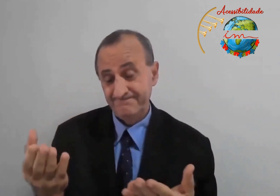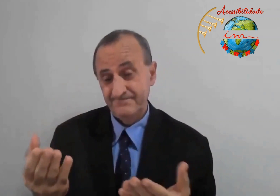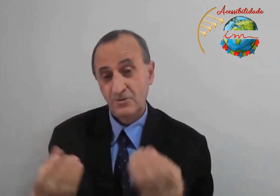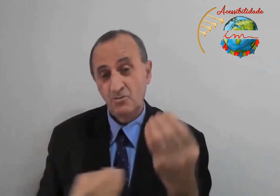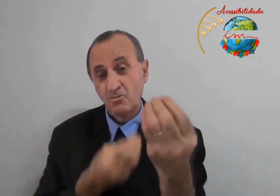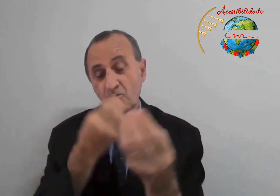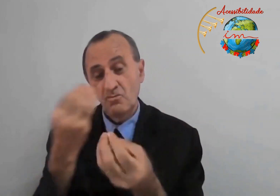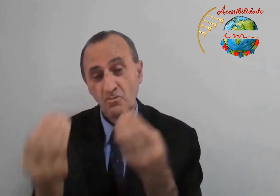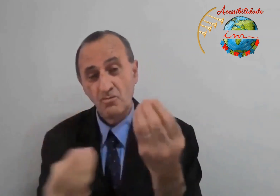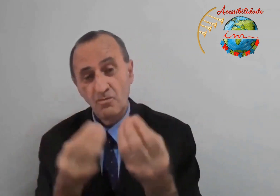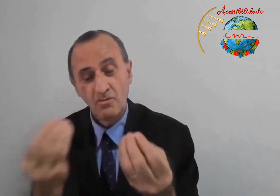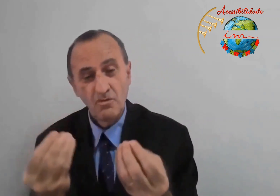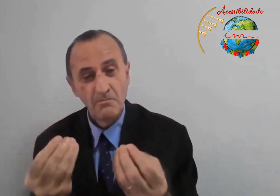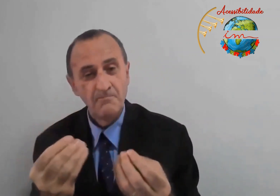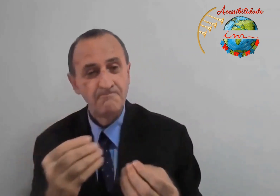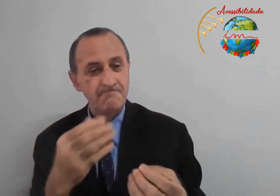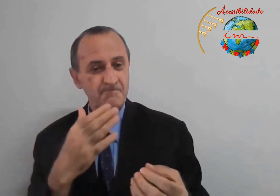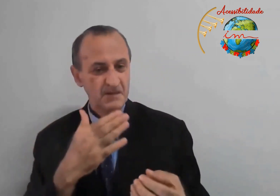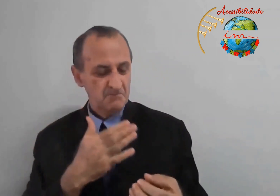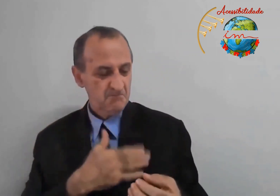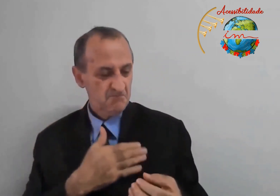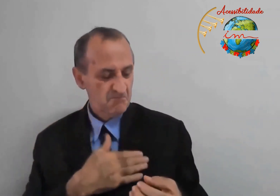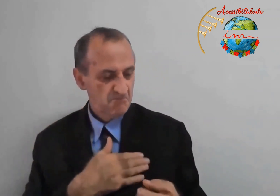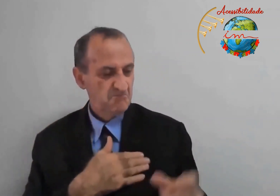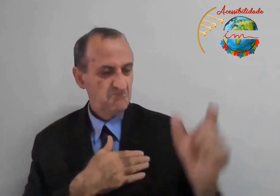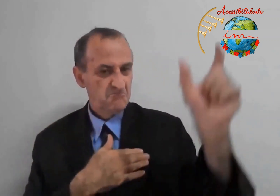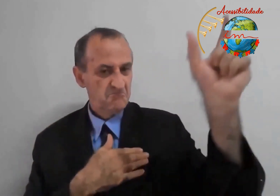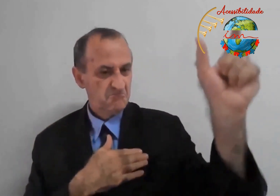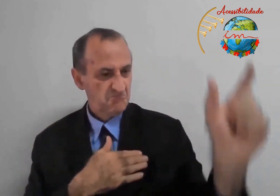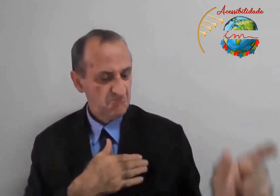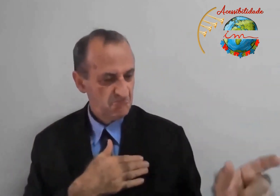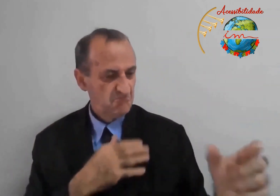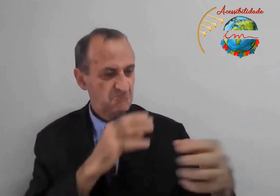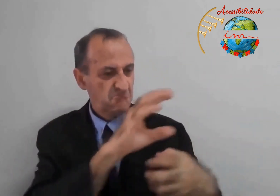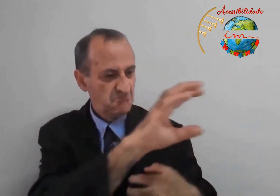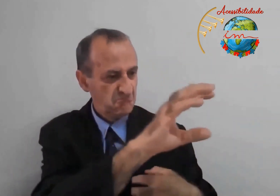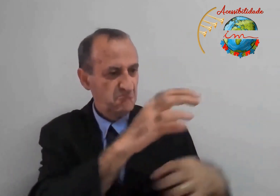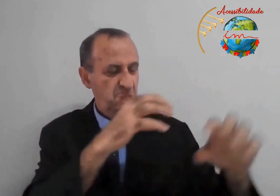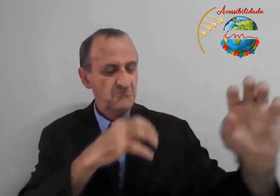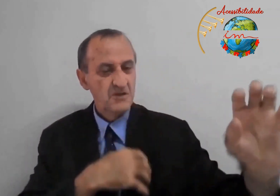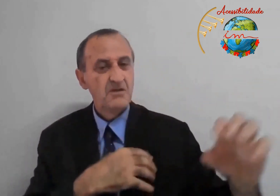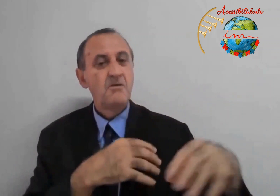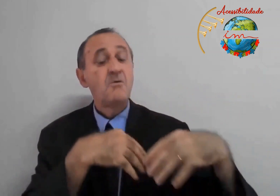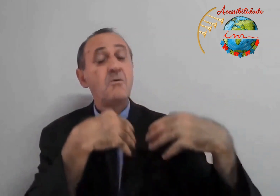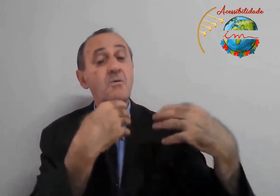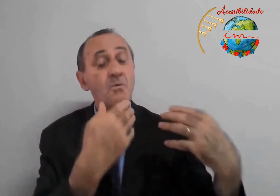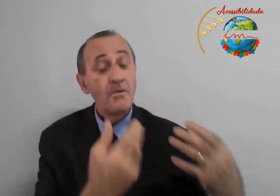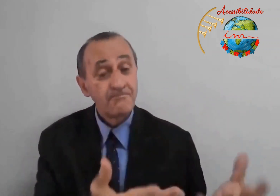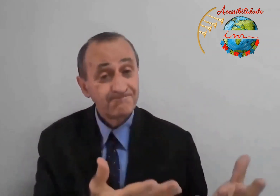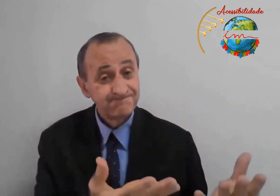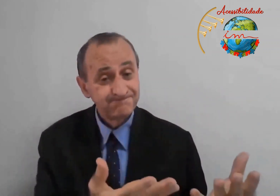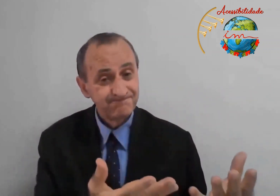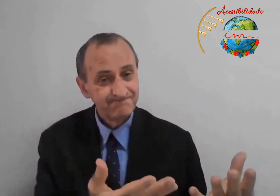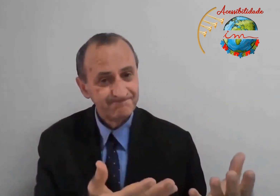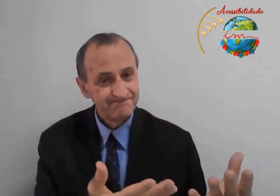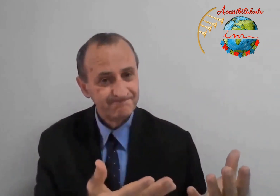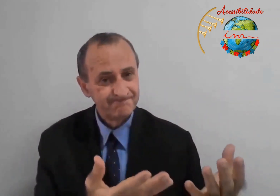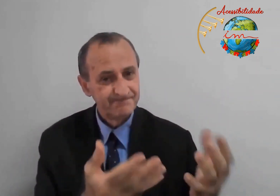de como obter a vida eterna. De quem é o meu próximo. Então, quem é esse